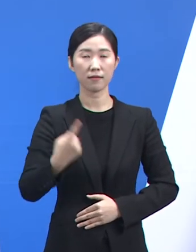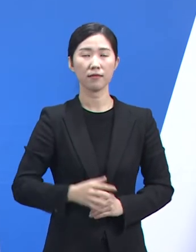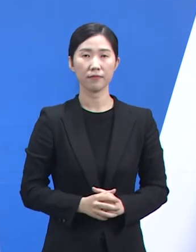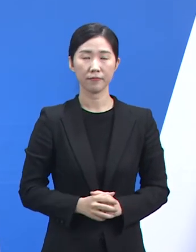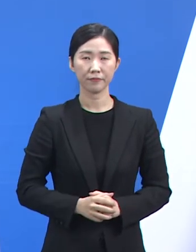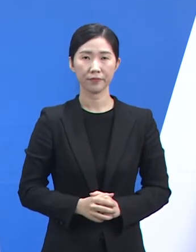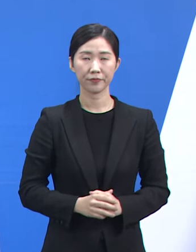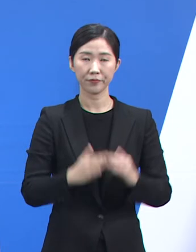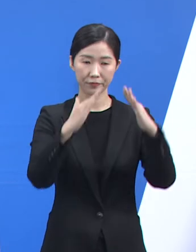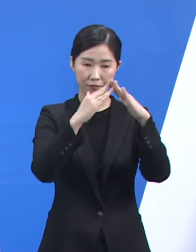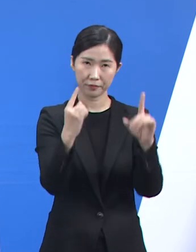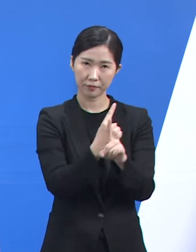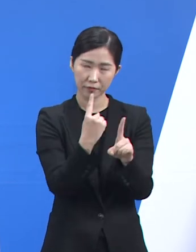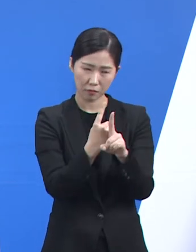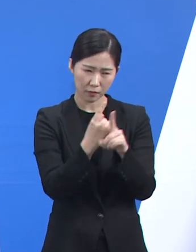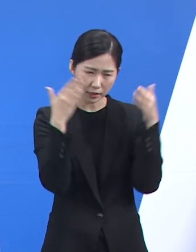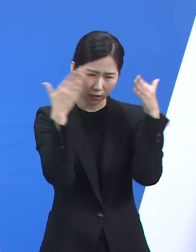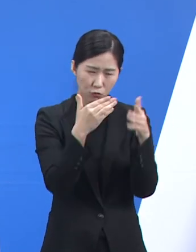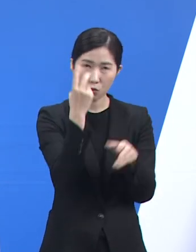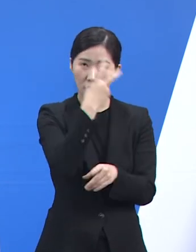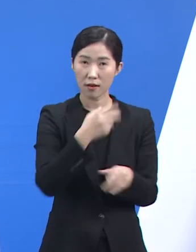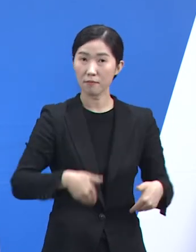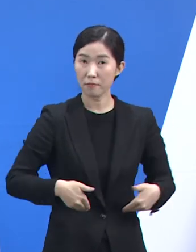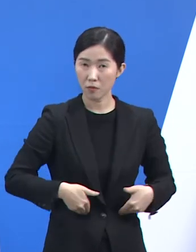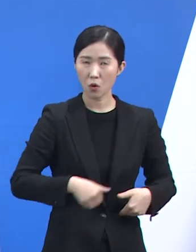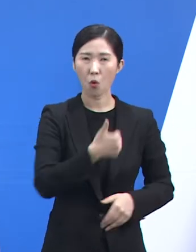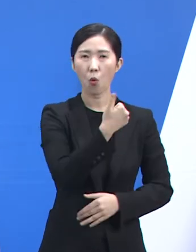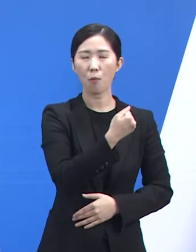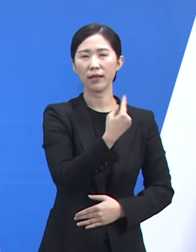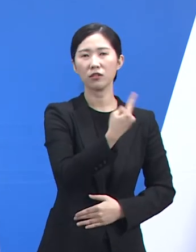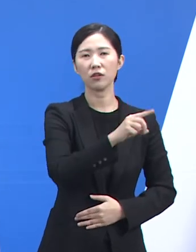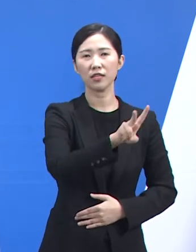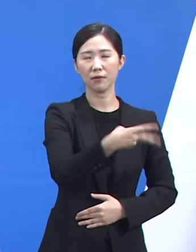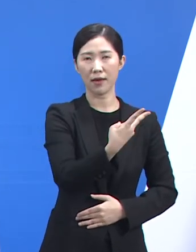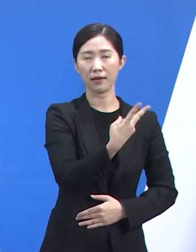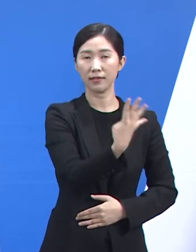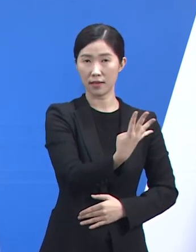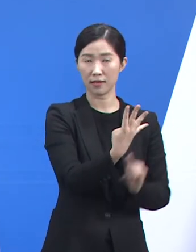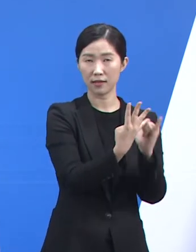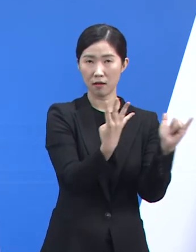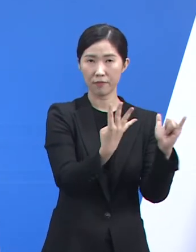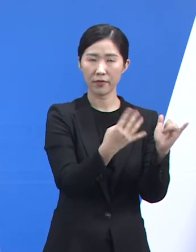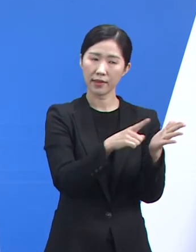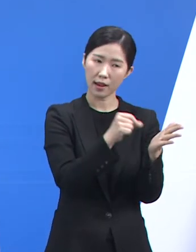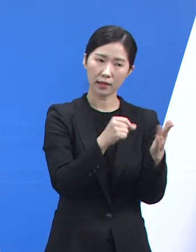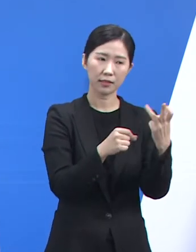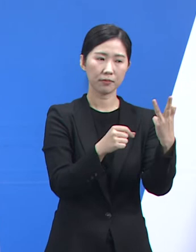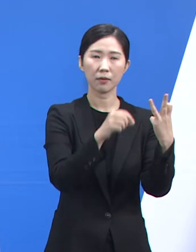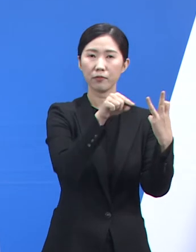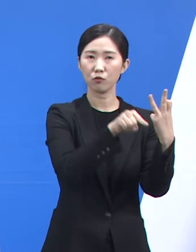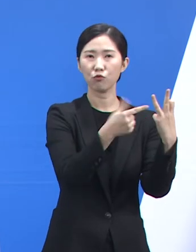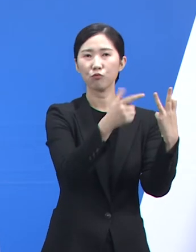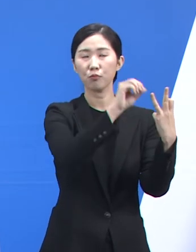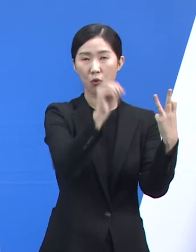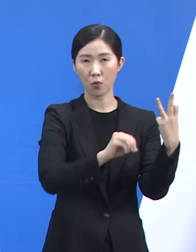재택치료 대상자 중 집중관리군은 5만 1,204명으로 전체 대상자의 13.1%,